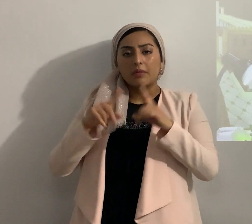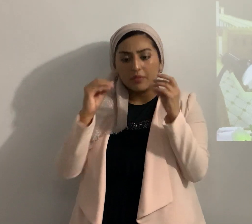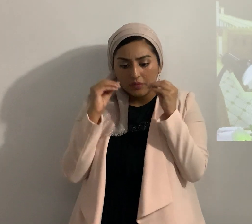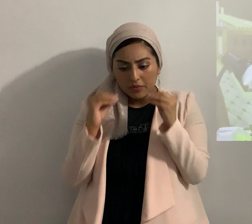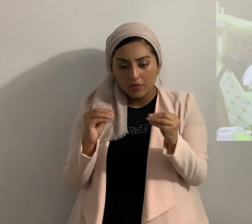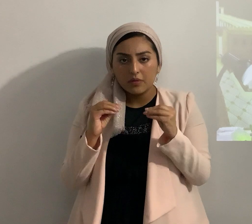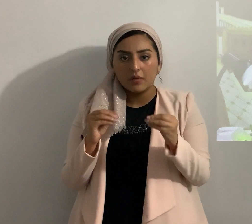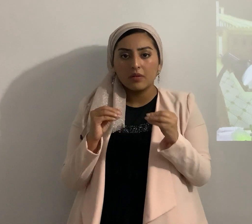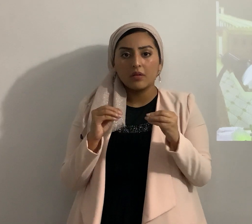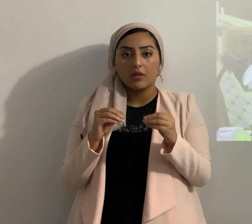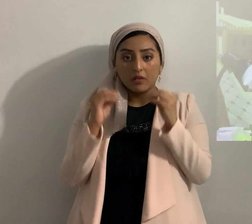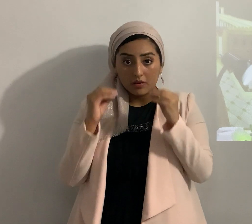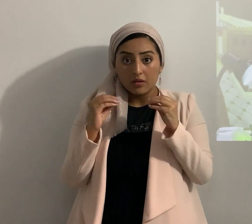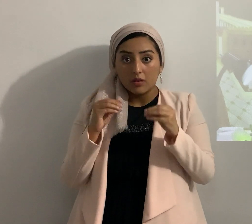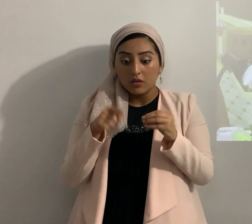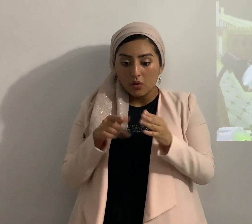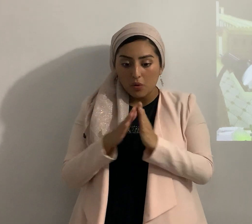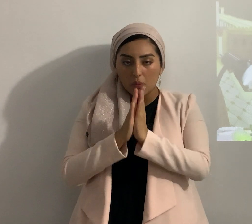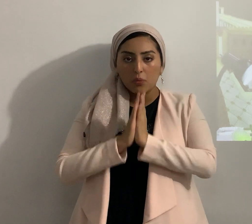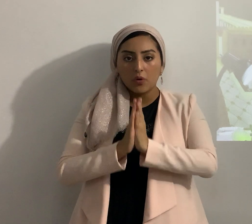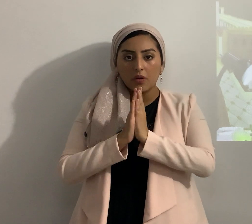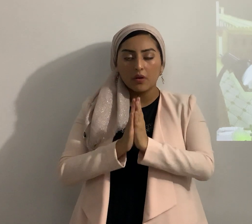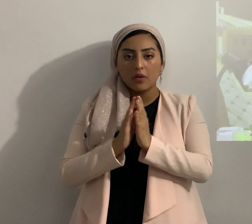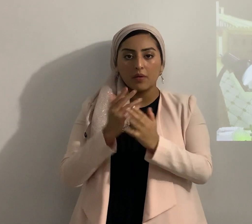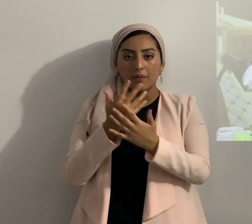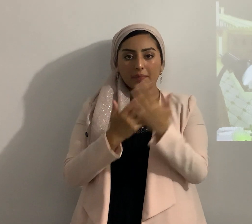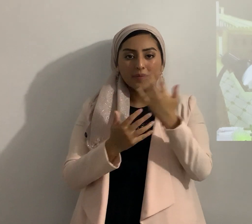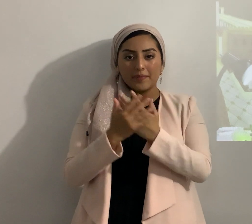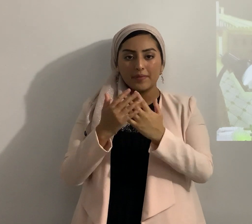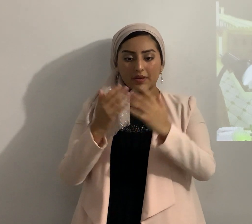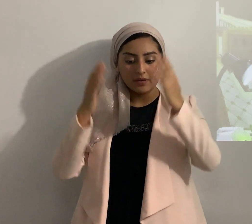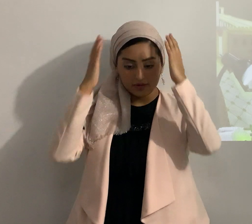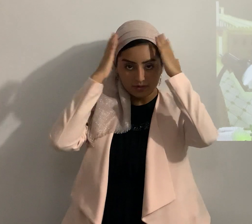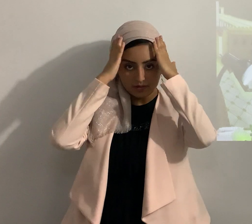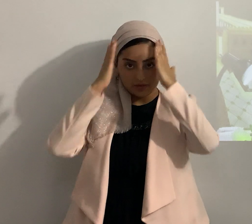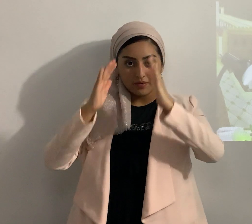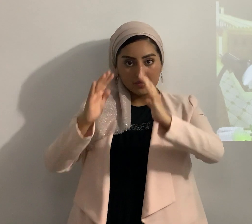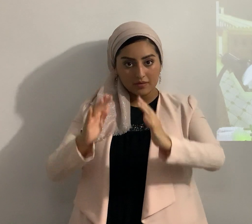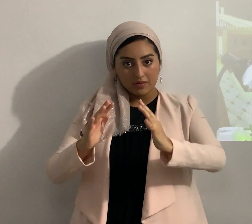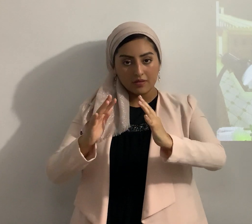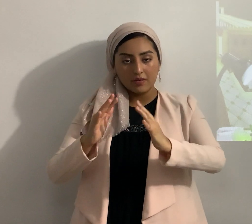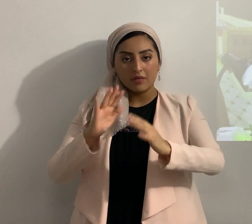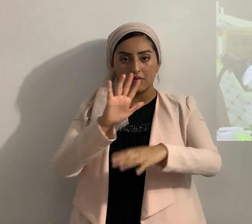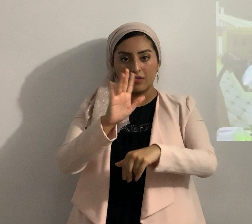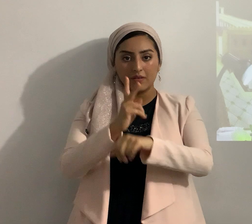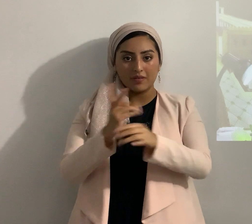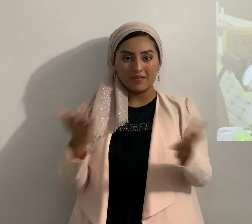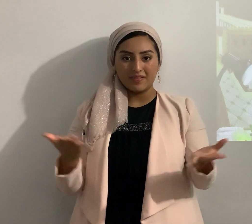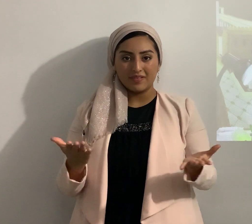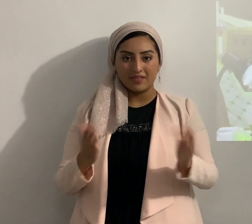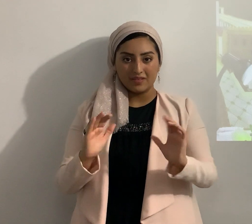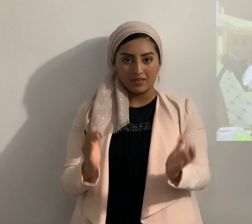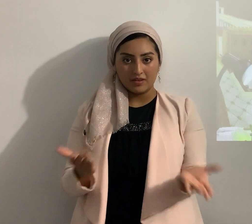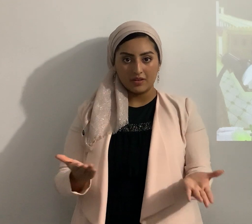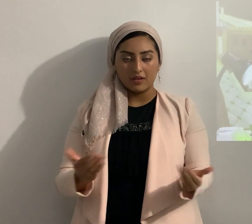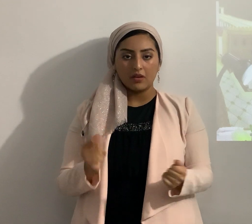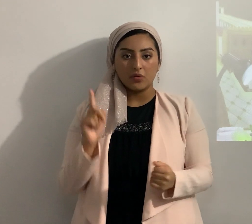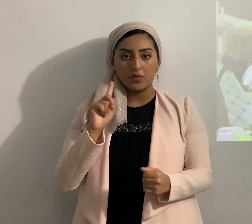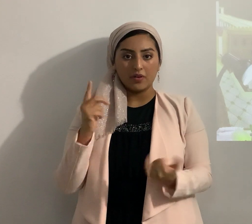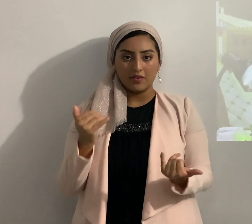sus hijitos oren y pónganles las manos etcétera etcétera para los de la queila local donde están ahorita mucho